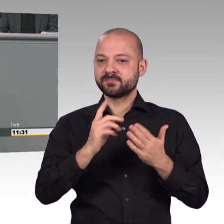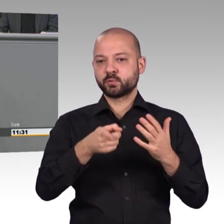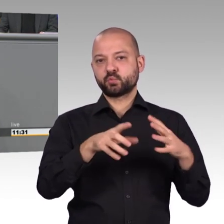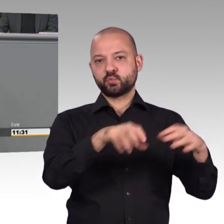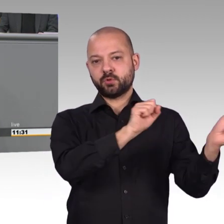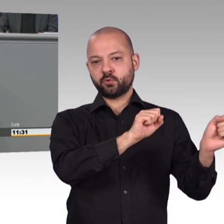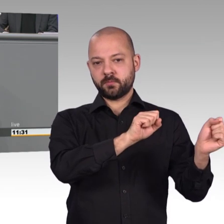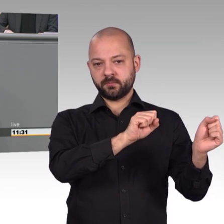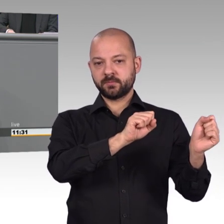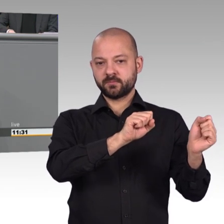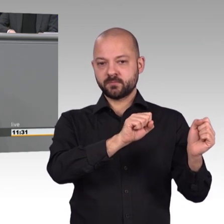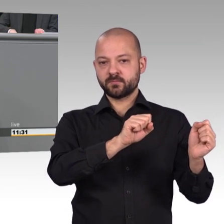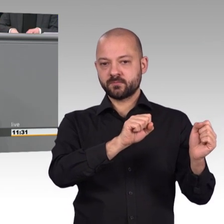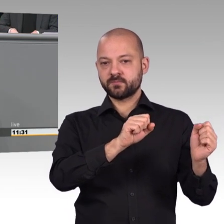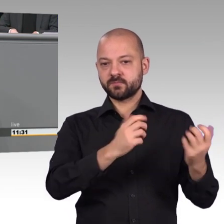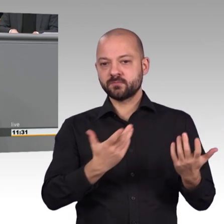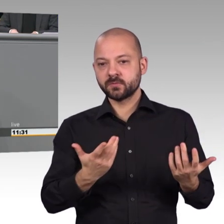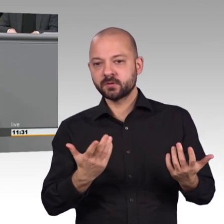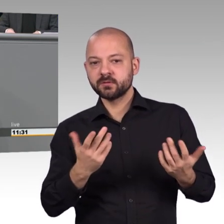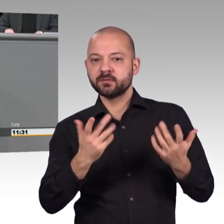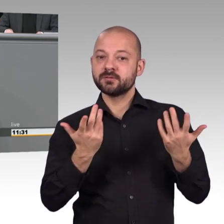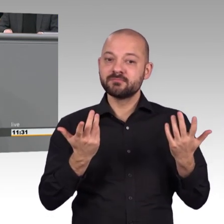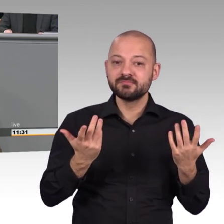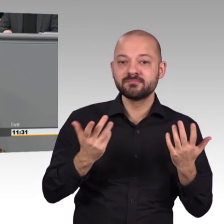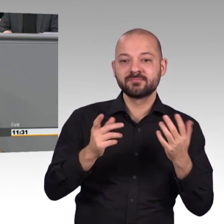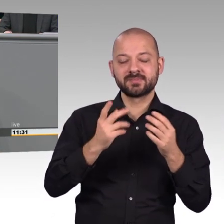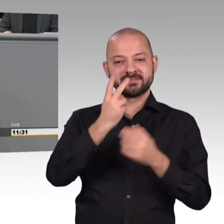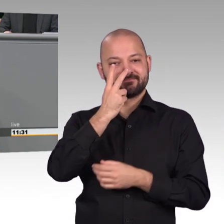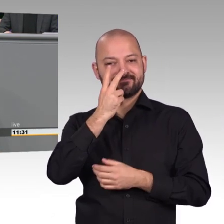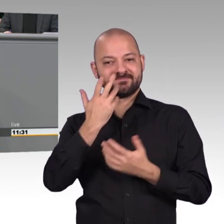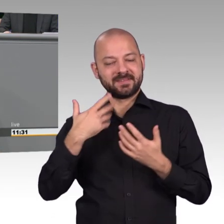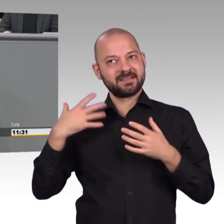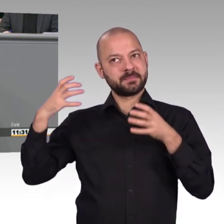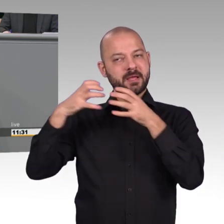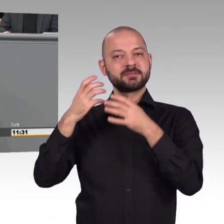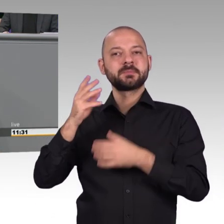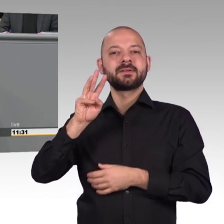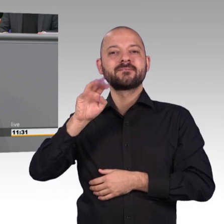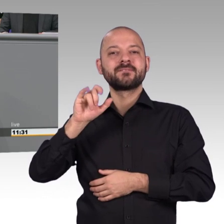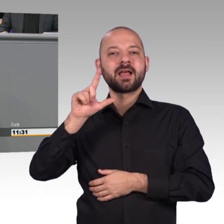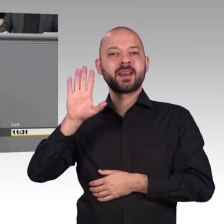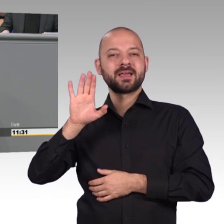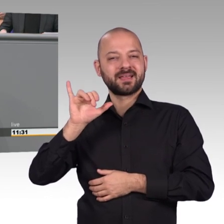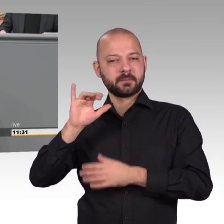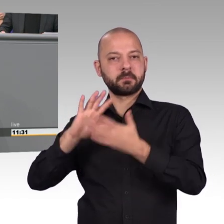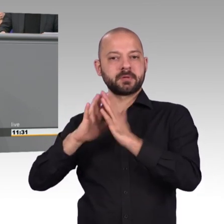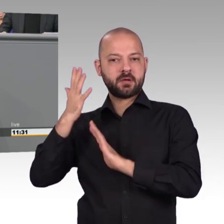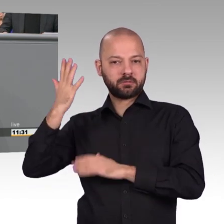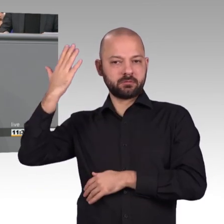Transparenz und sozialen Fortschritt bedeuten. darum haben wir als Politik den Auftrag, auch das gemeinsam zu gestalten in unserem Land. Schauen wir uns die